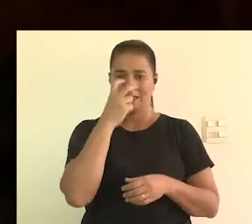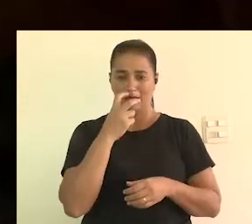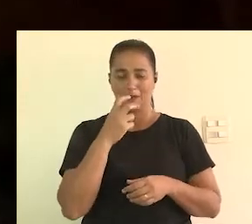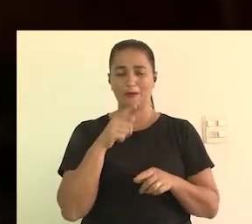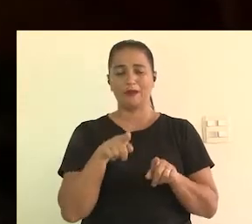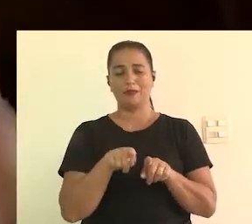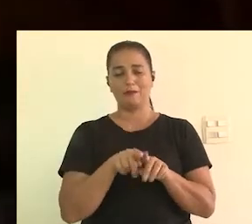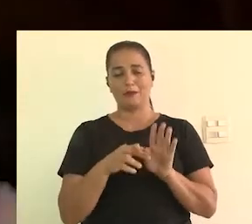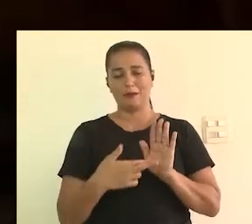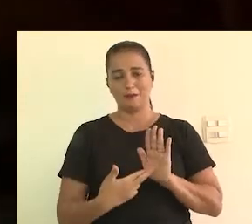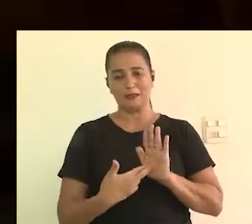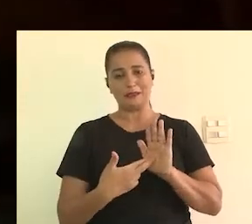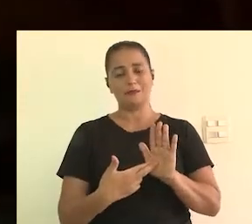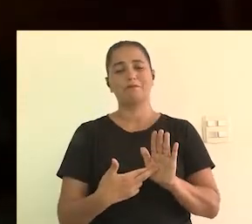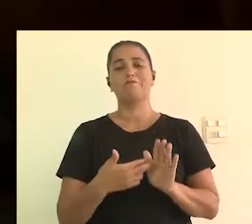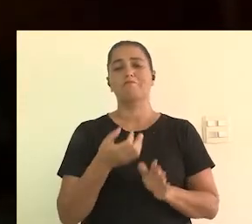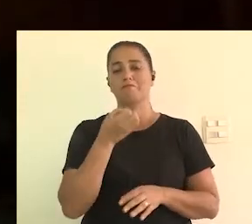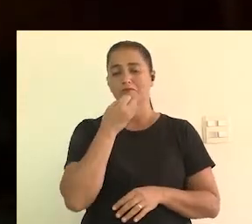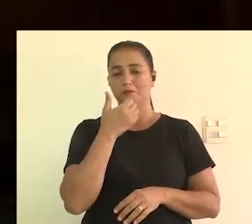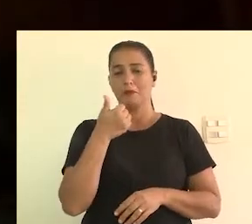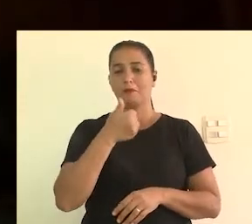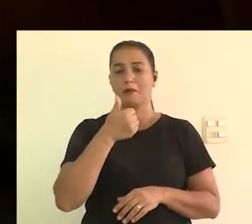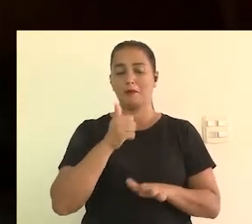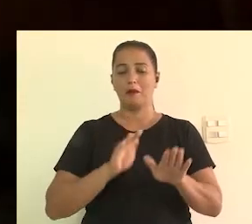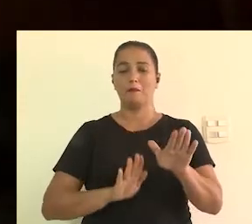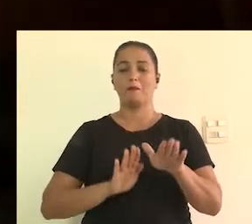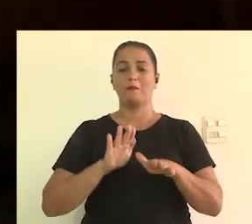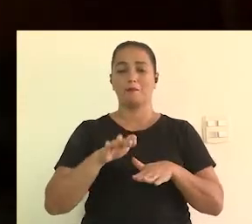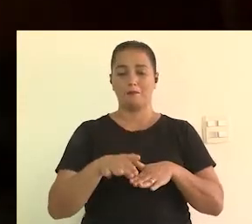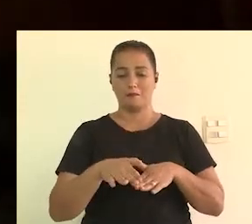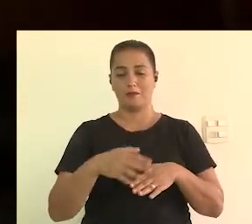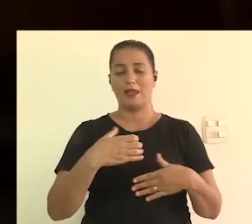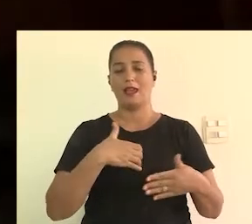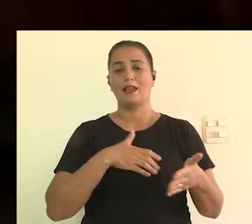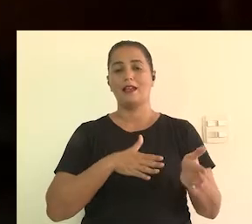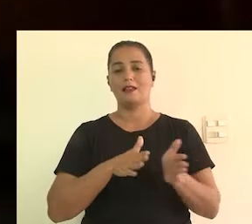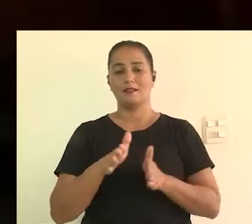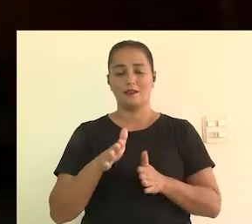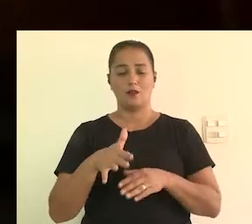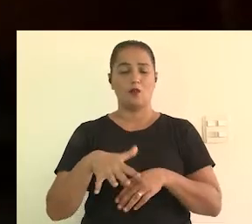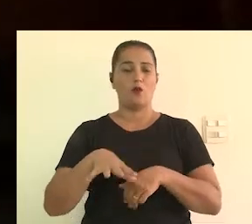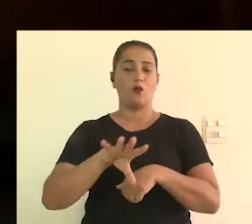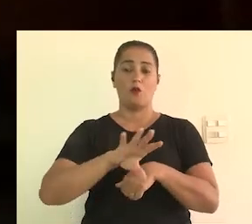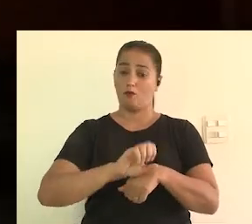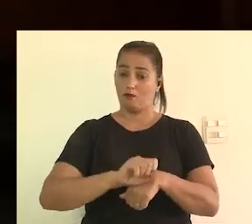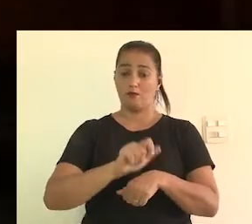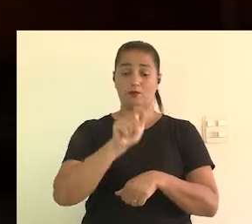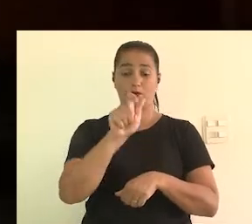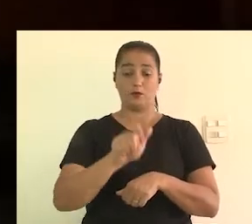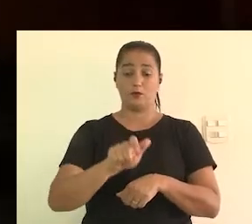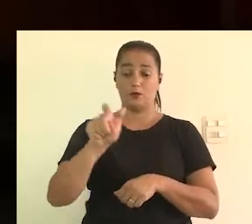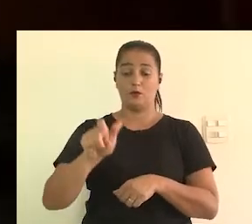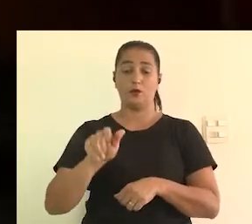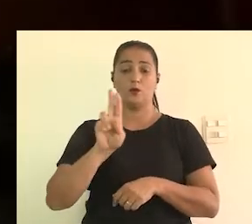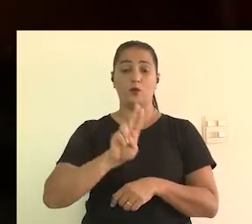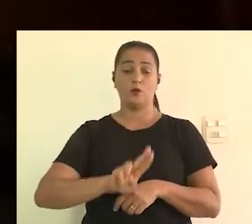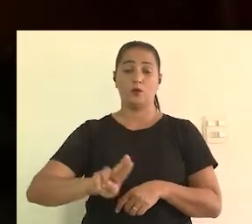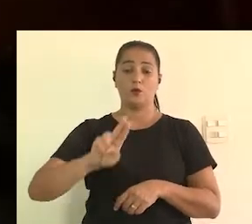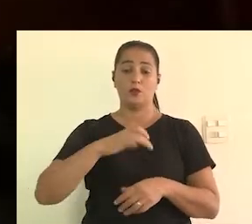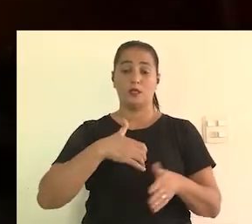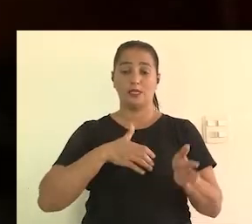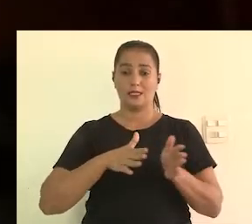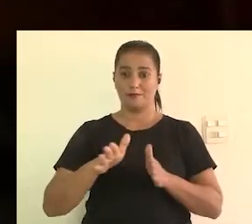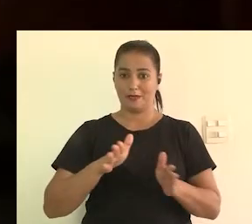da comunidade surda e da comunidade com deficiência visual. Eu acho que esse é o primeiro passo para que se torne